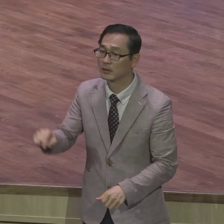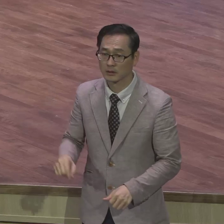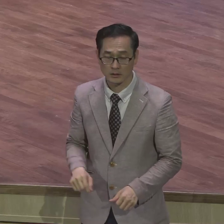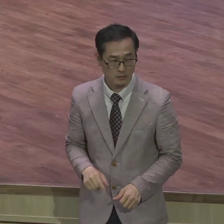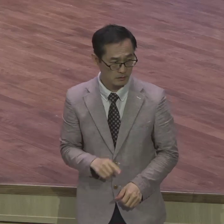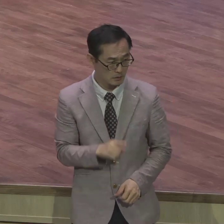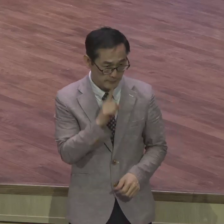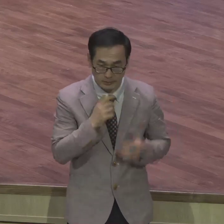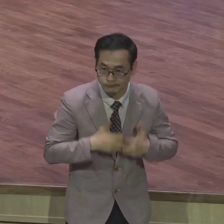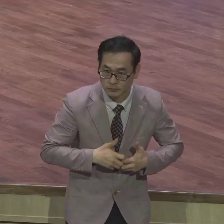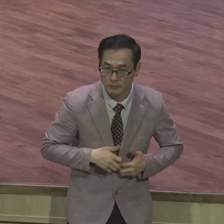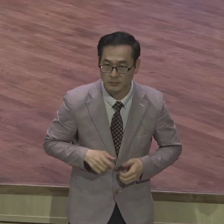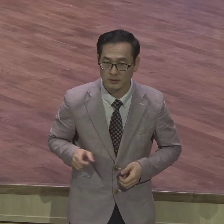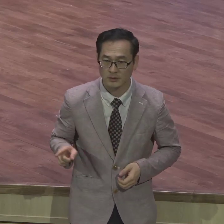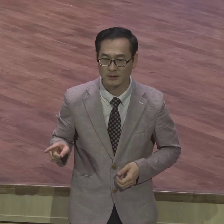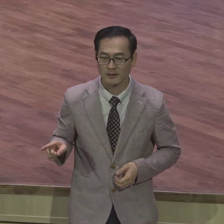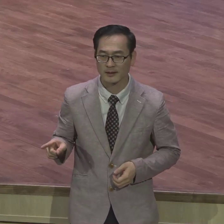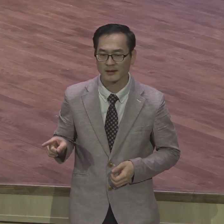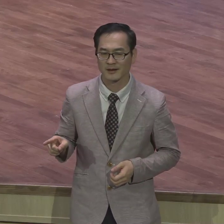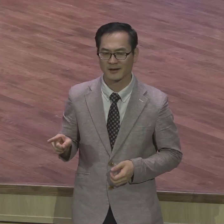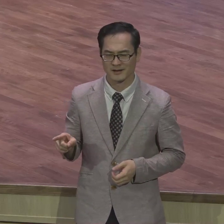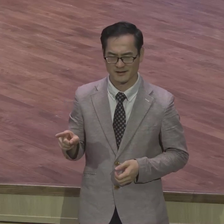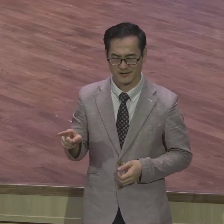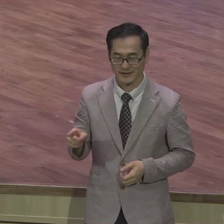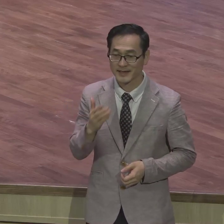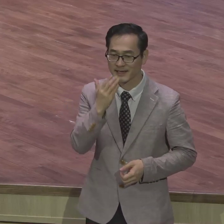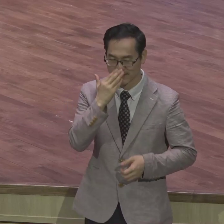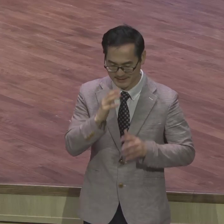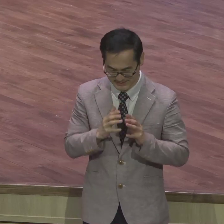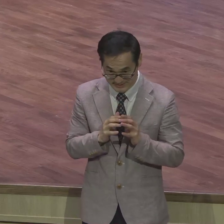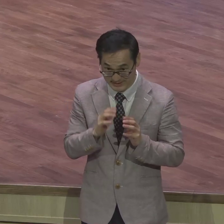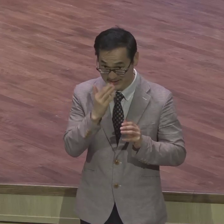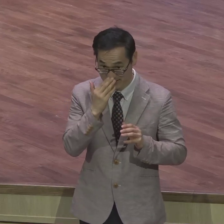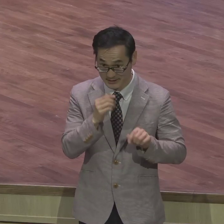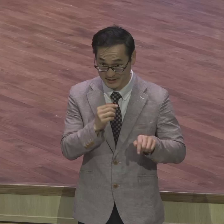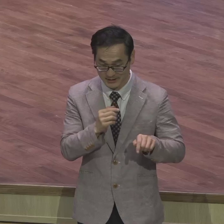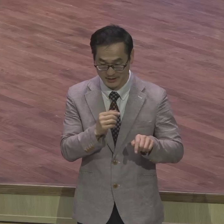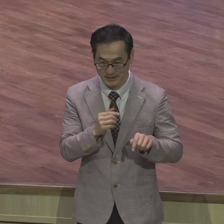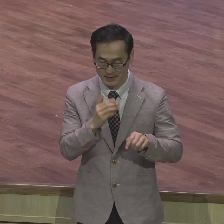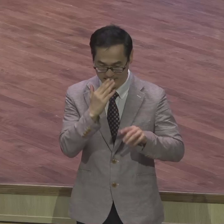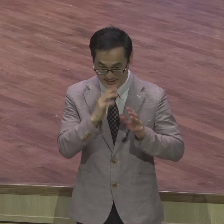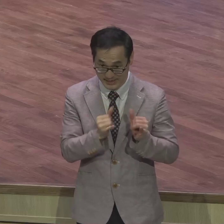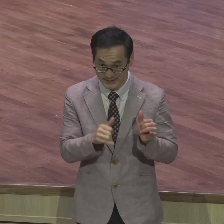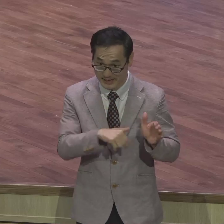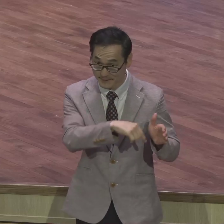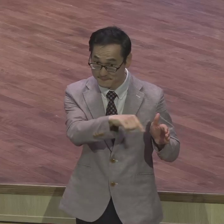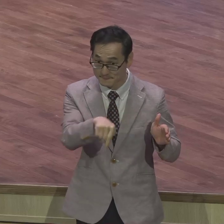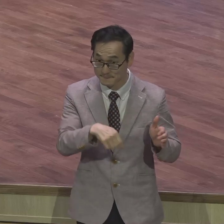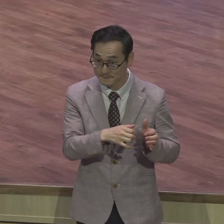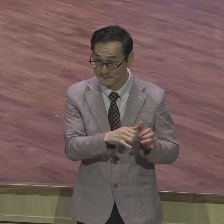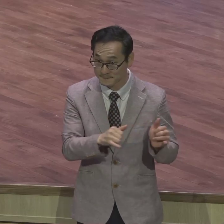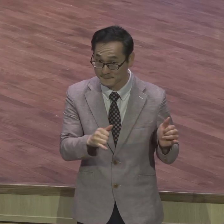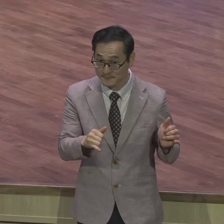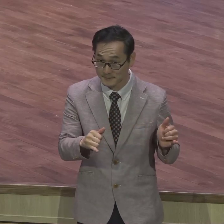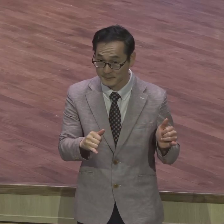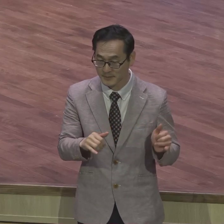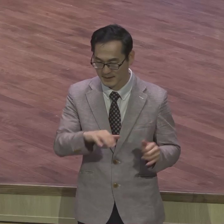전도자 바울이 이스라엘을 메시아를 받지 않으면 이스라엘을 버렸다 라고 하니까 왜